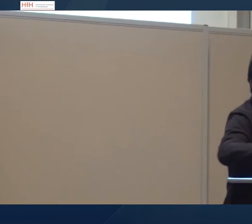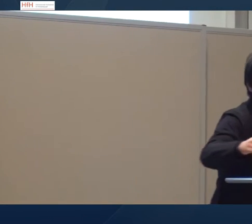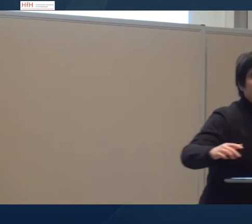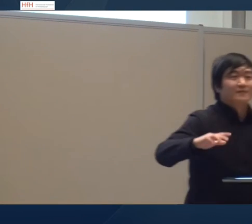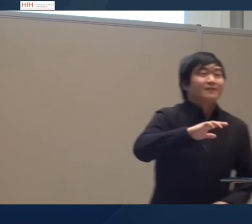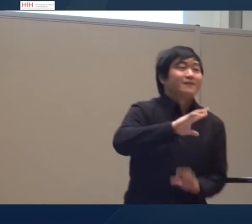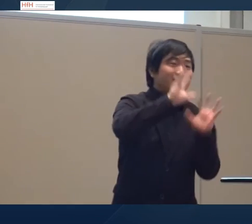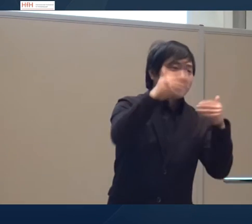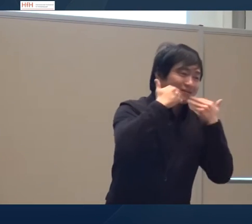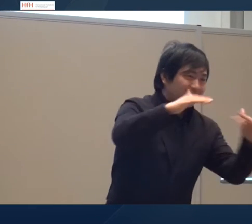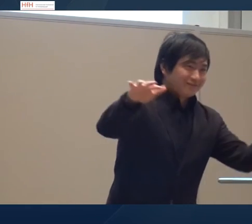vielen Dank für die Aufmerksamkeit